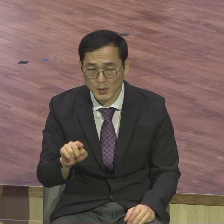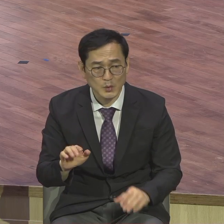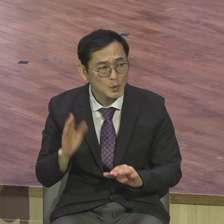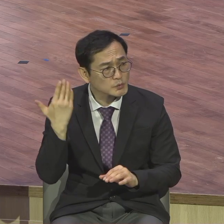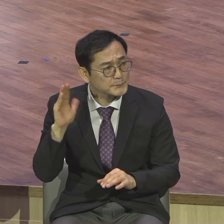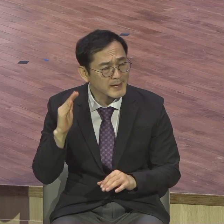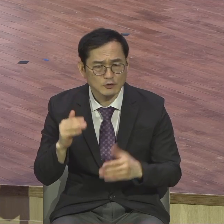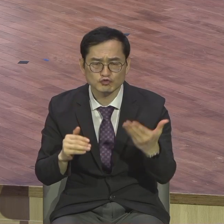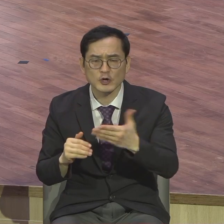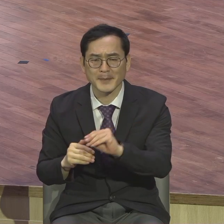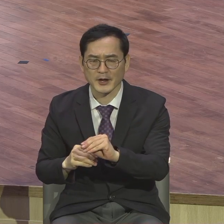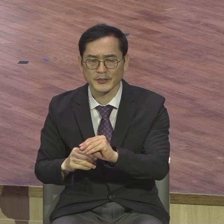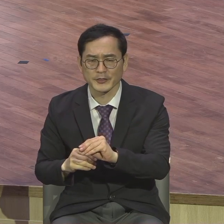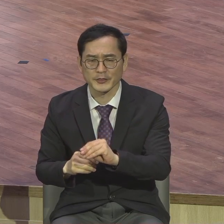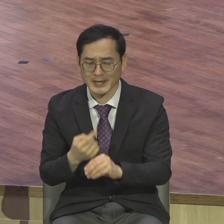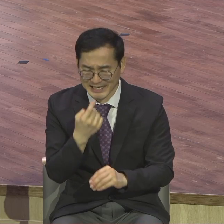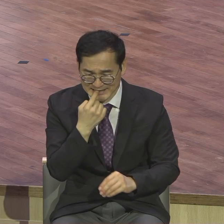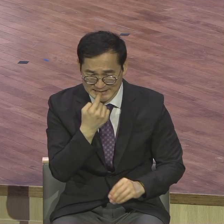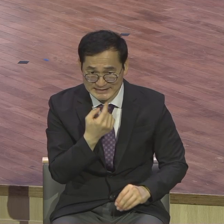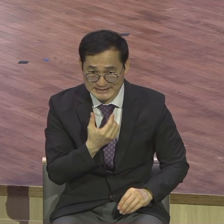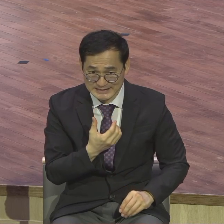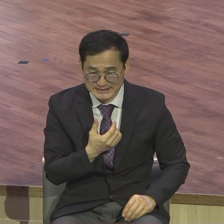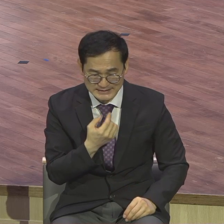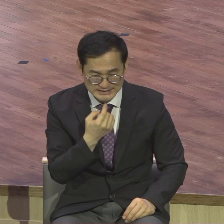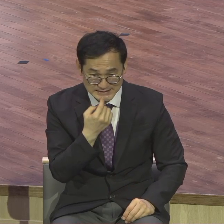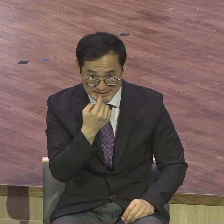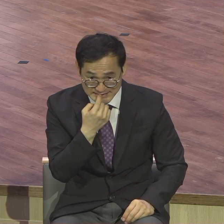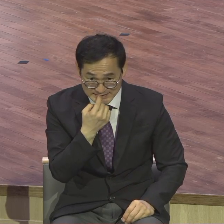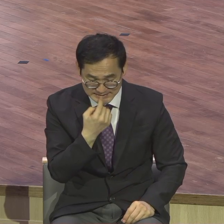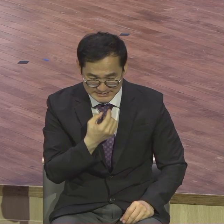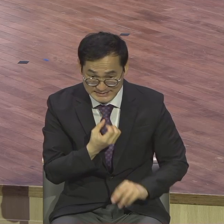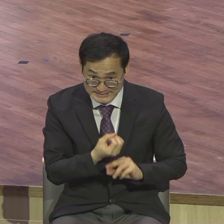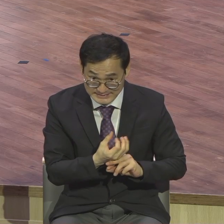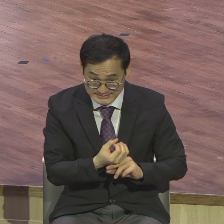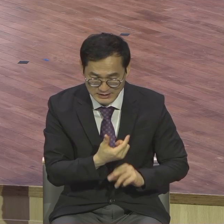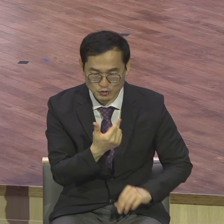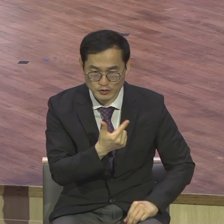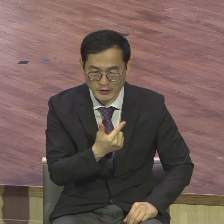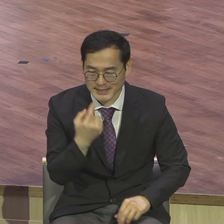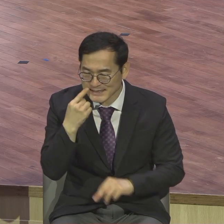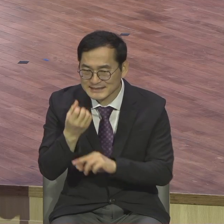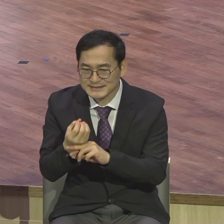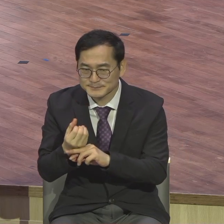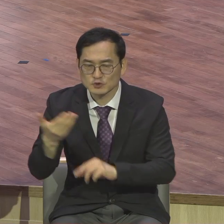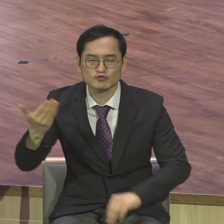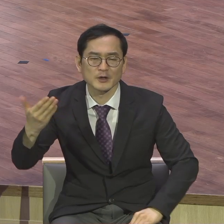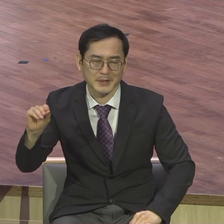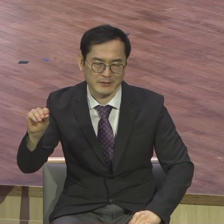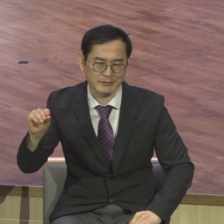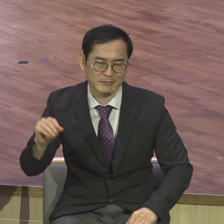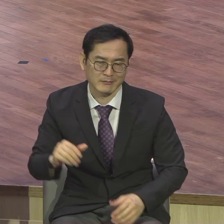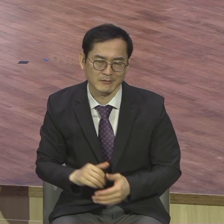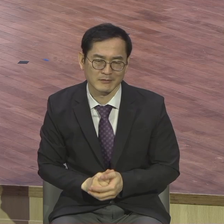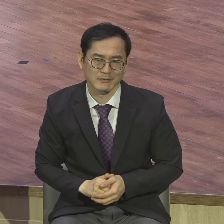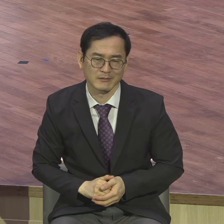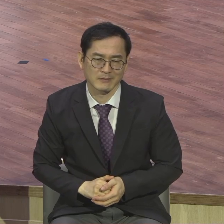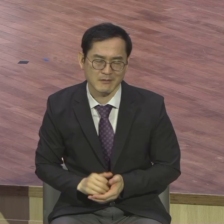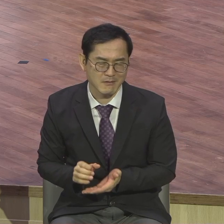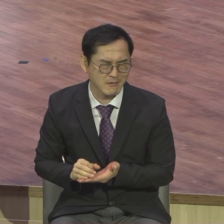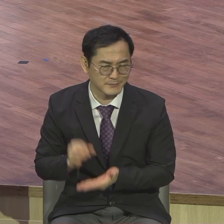달란트는 6천이고 금 한 달란트는 9천만 원입니다. 그것을 그렇게 맡겼다. 우리가 달란트